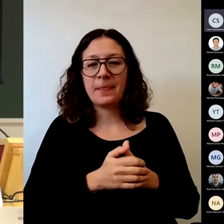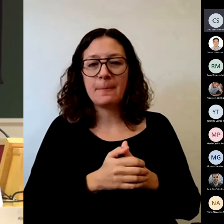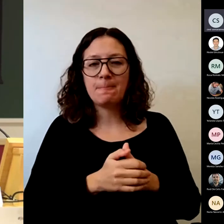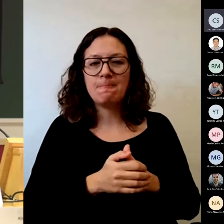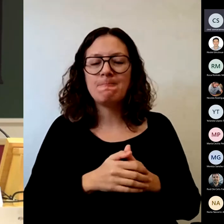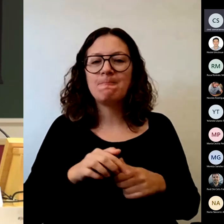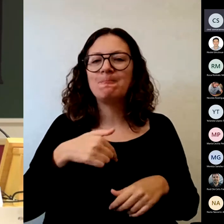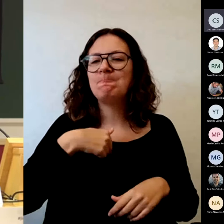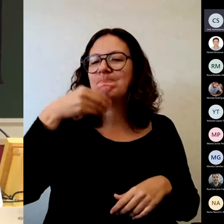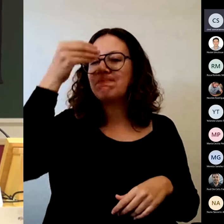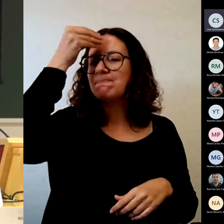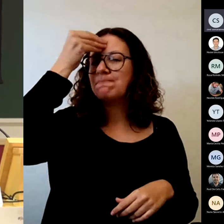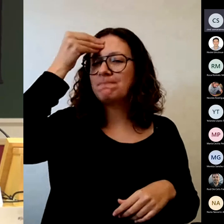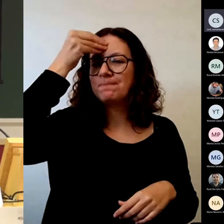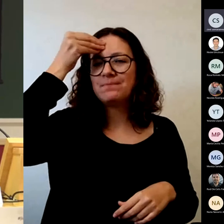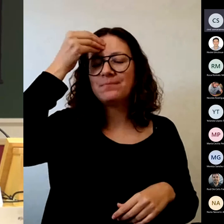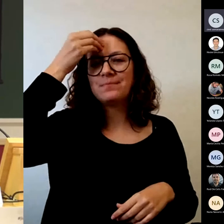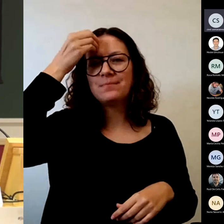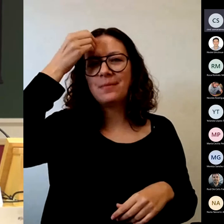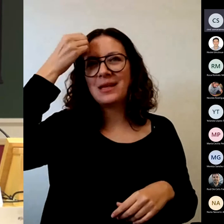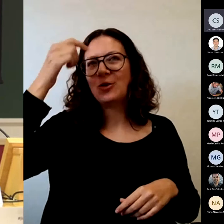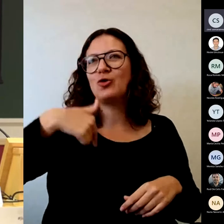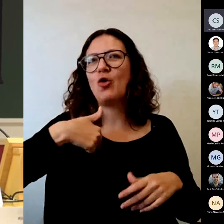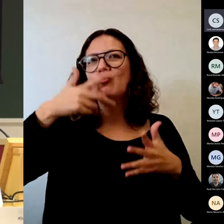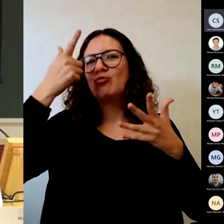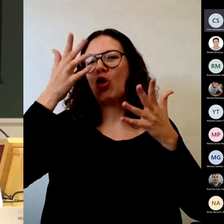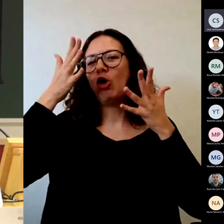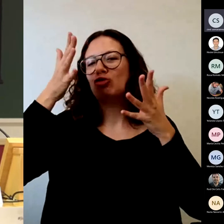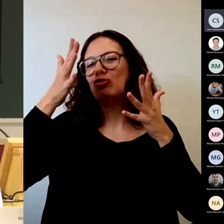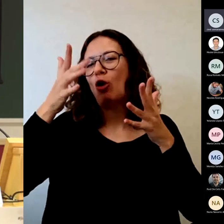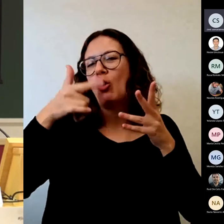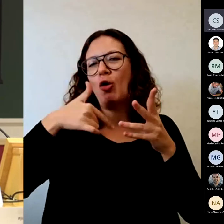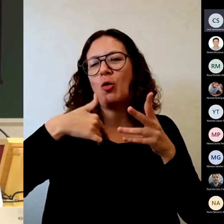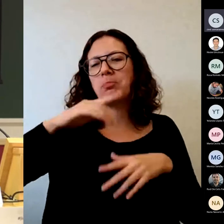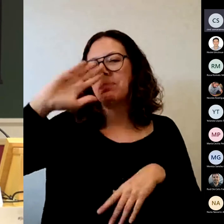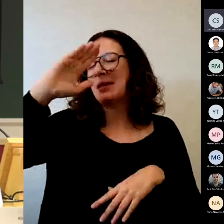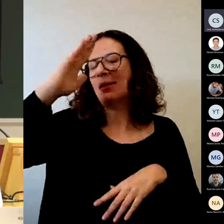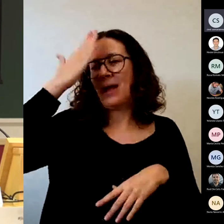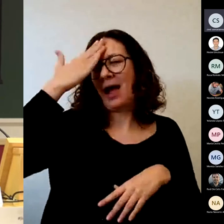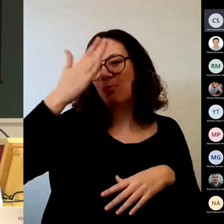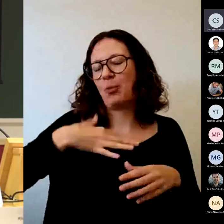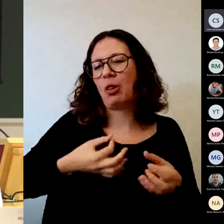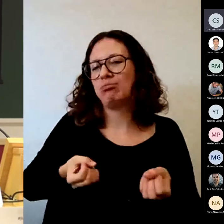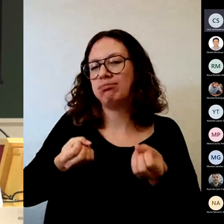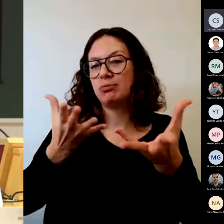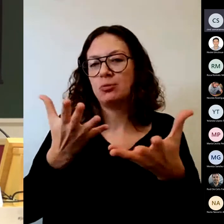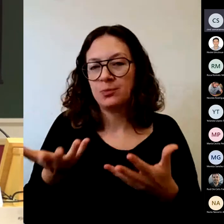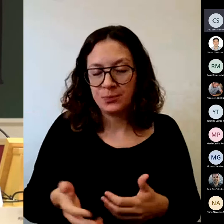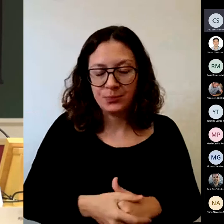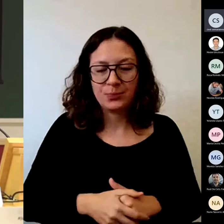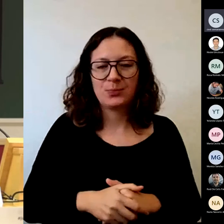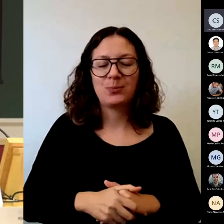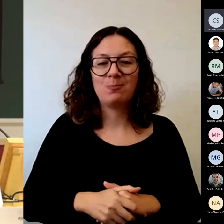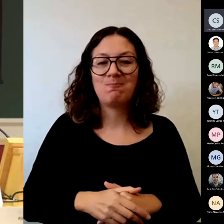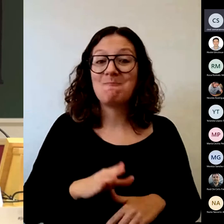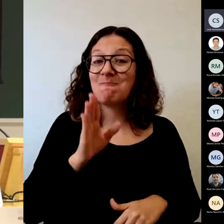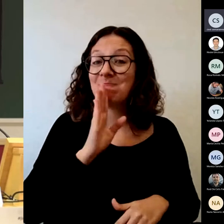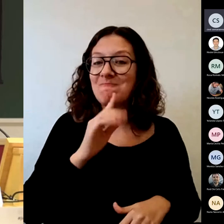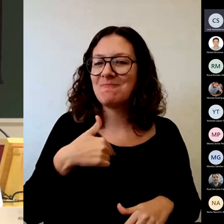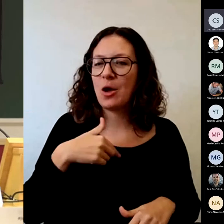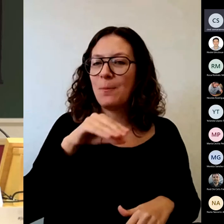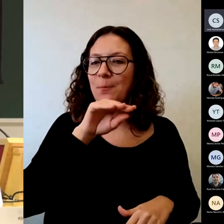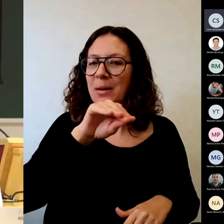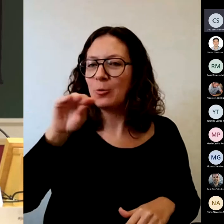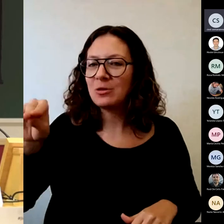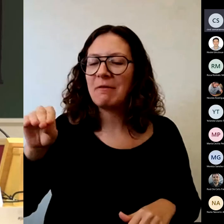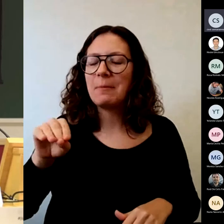tipo fundamental que puedo lanzar aquí es antes os preguntaba sobre qué es más importante leer o